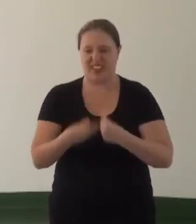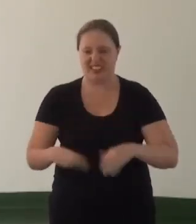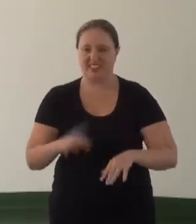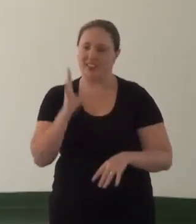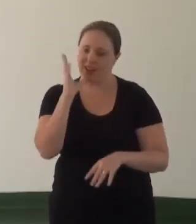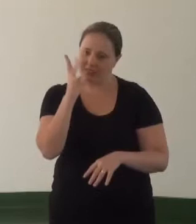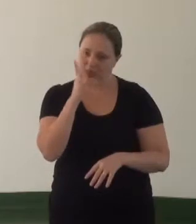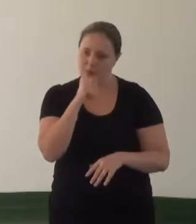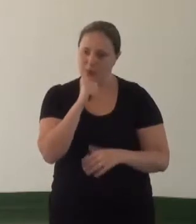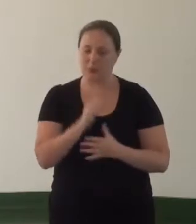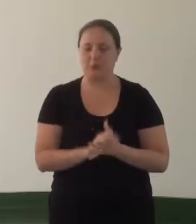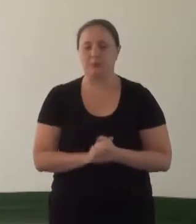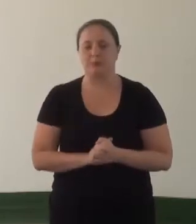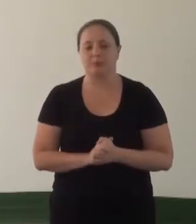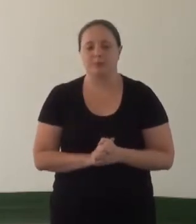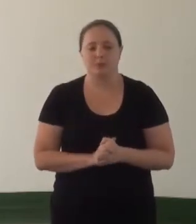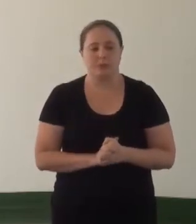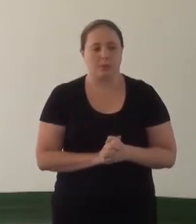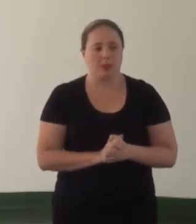mais tempo ainda.